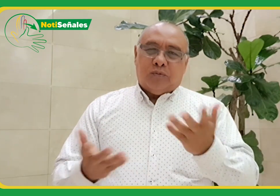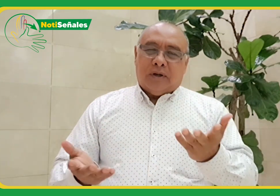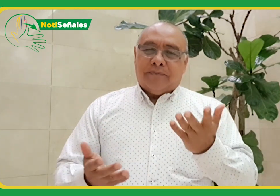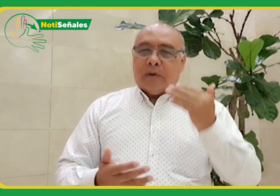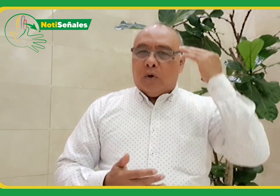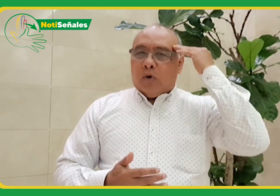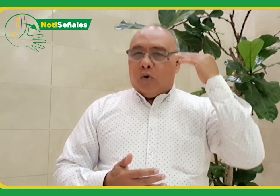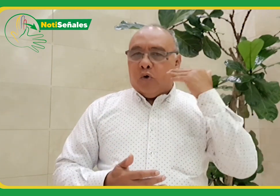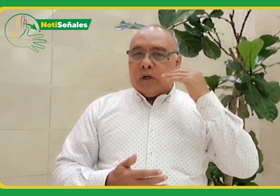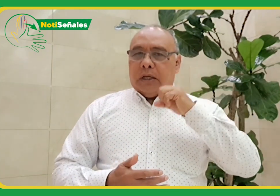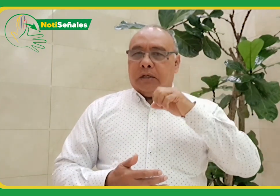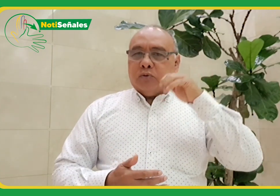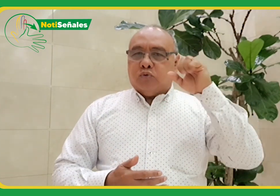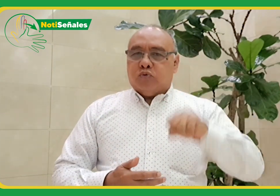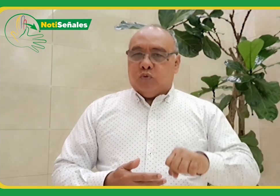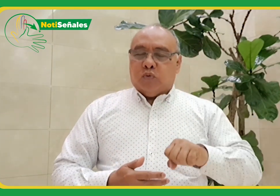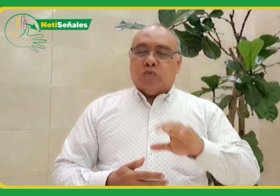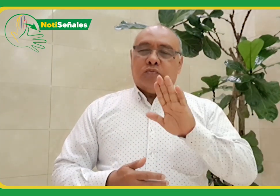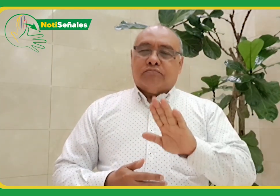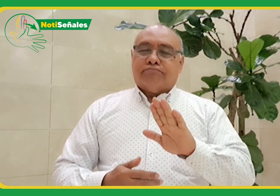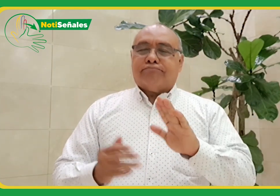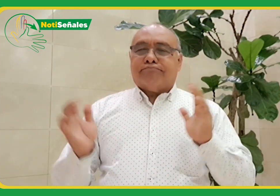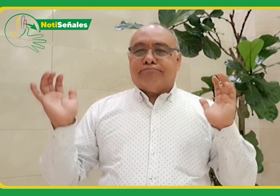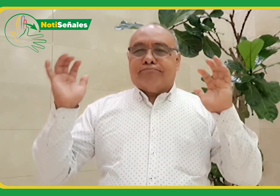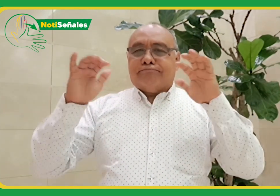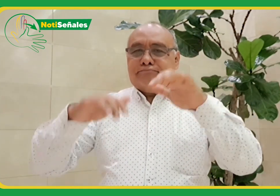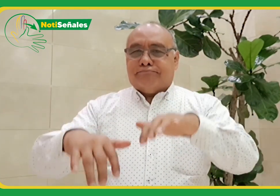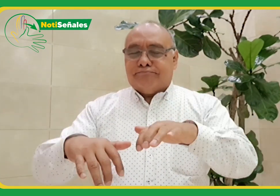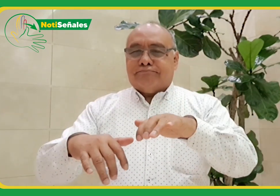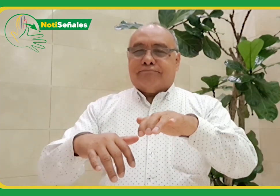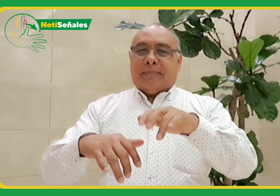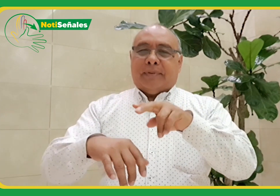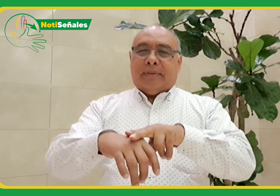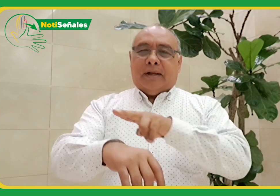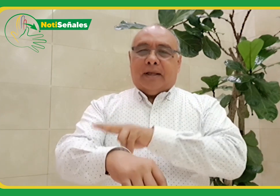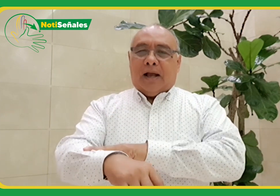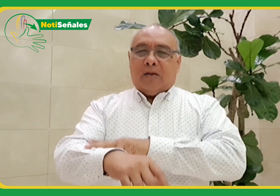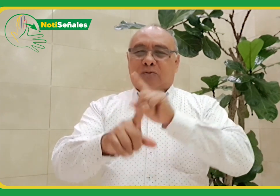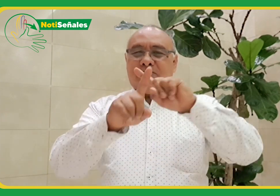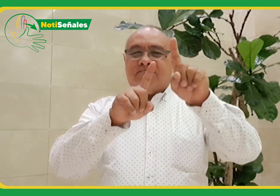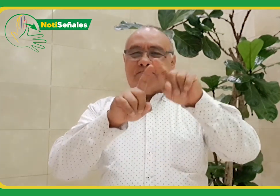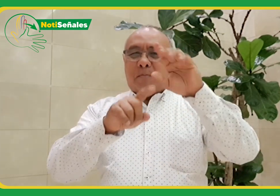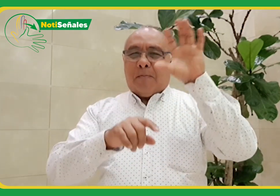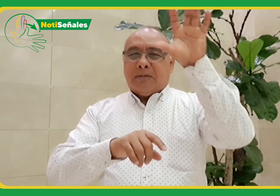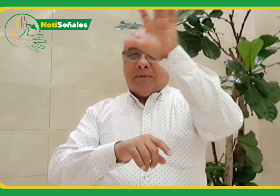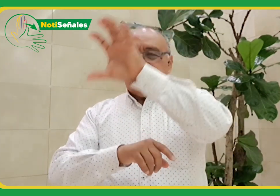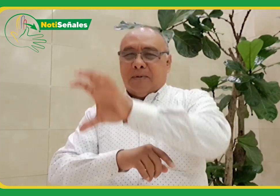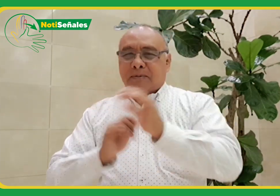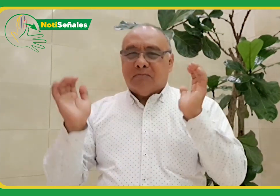en corea del sur se tuvo la participación de los delegados de diversos países que pertenecen a la federación